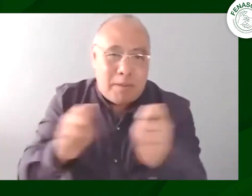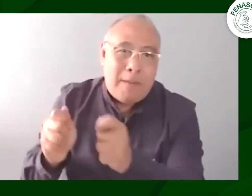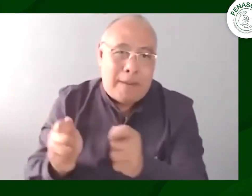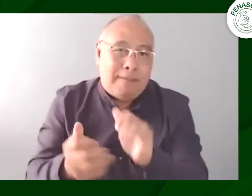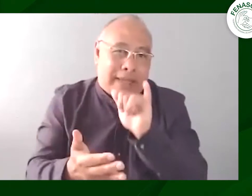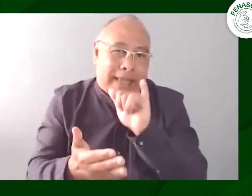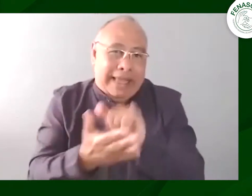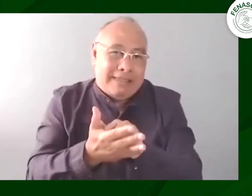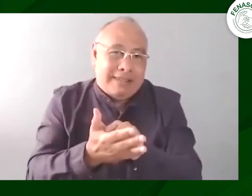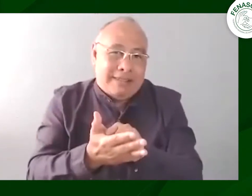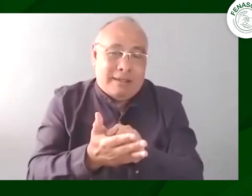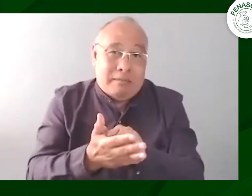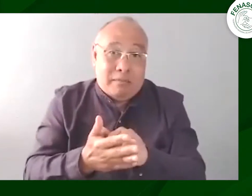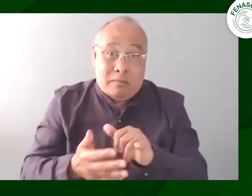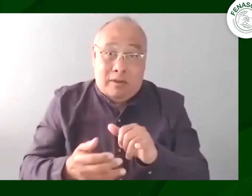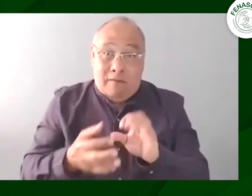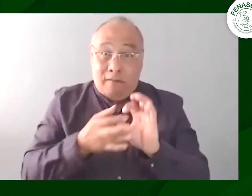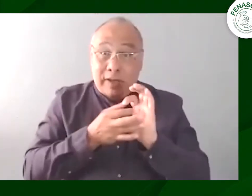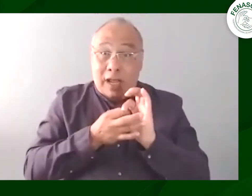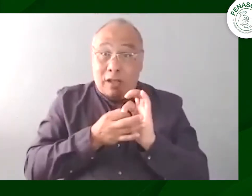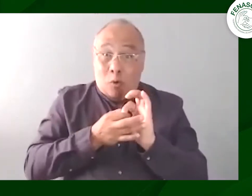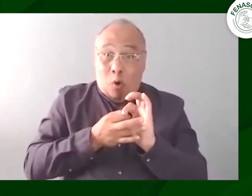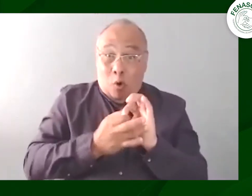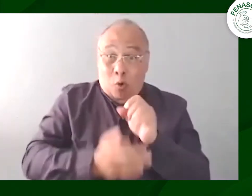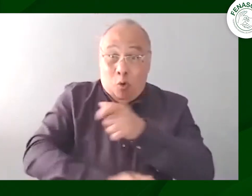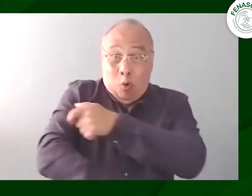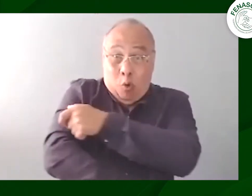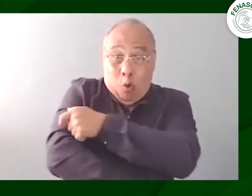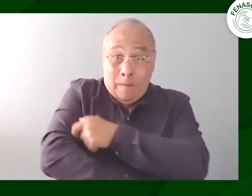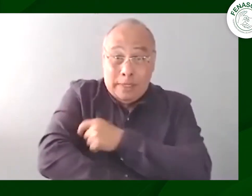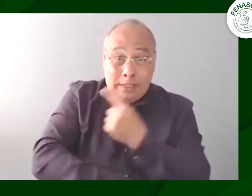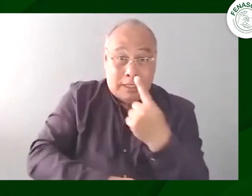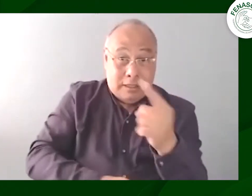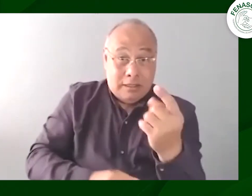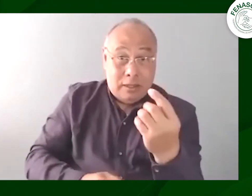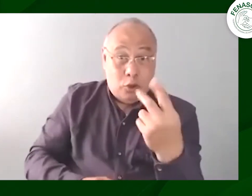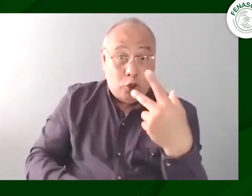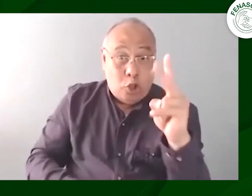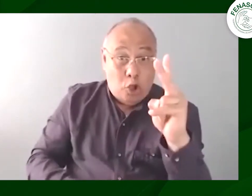fenascol se encargó de organizar a las personas de tener a todo este comité